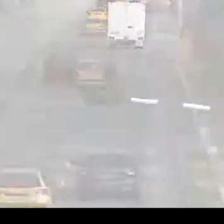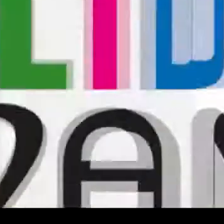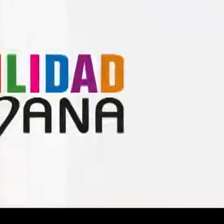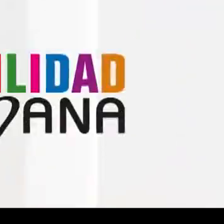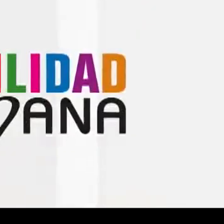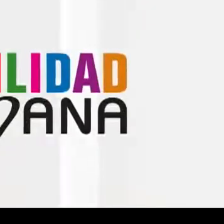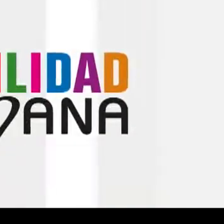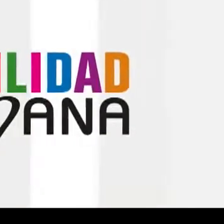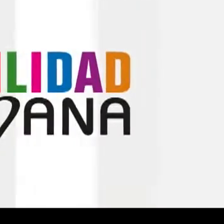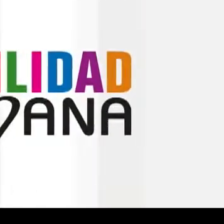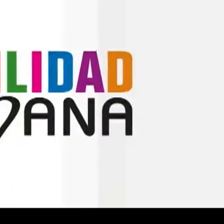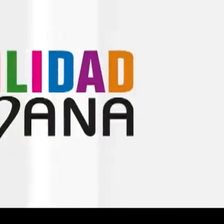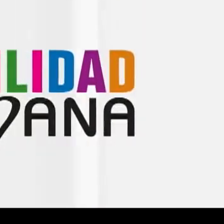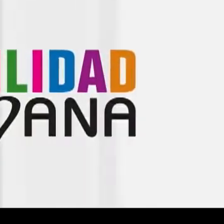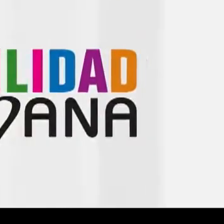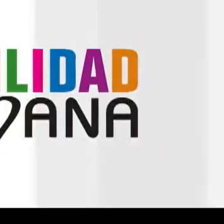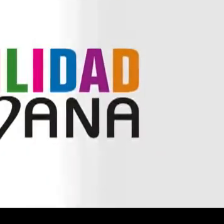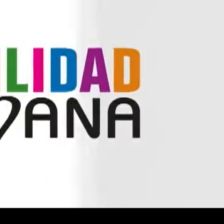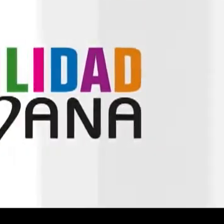Transcription by